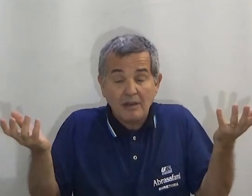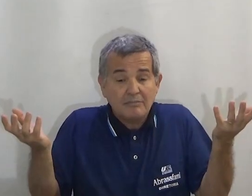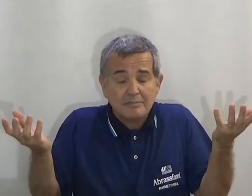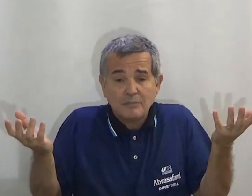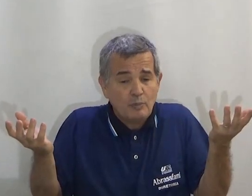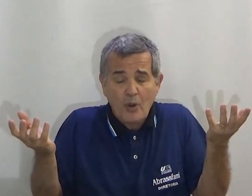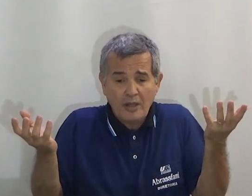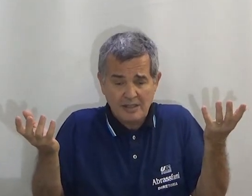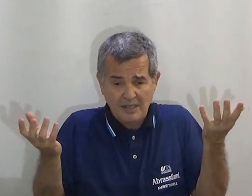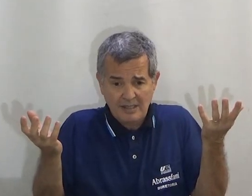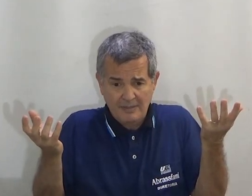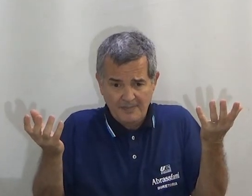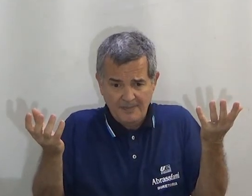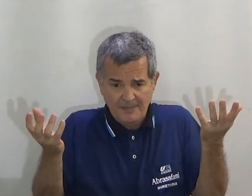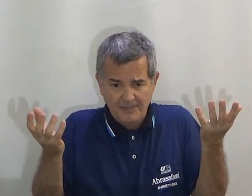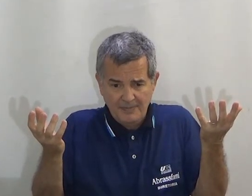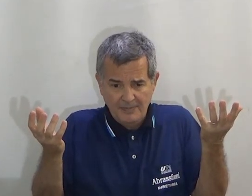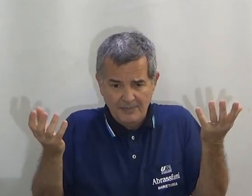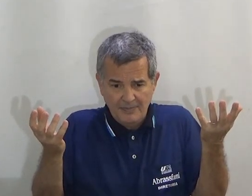De lado do trem? Não pode ser assim.